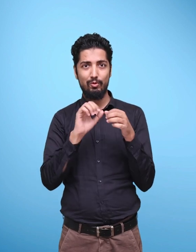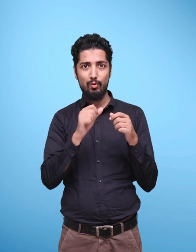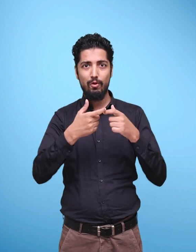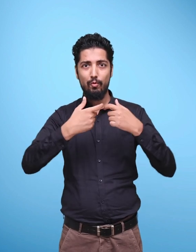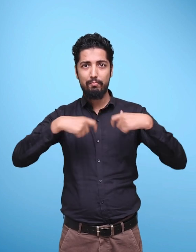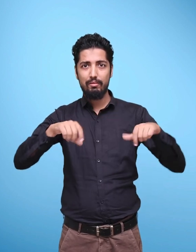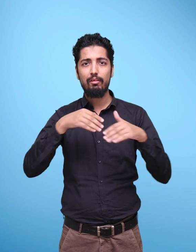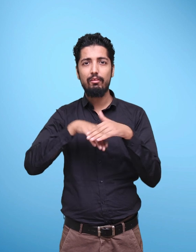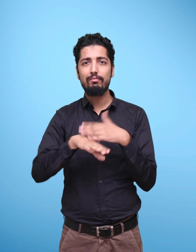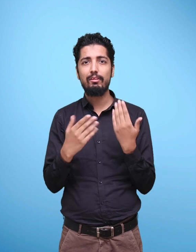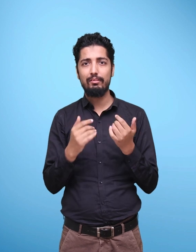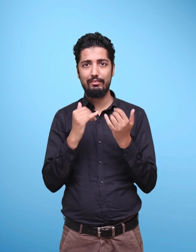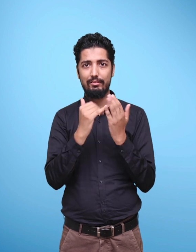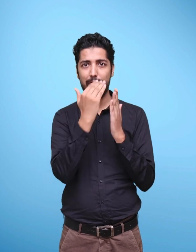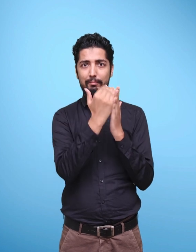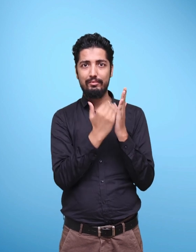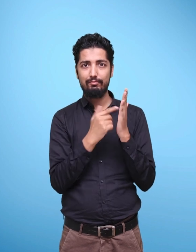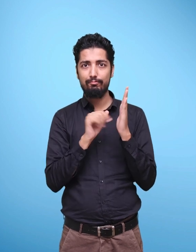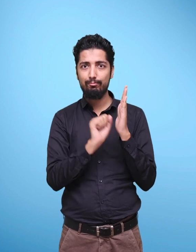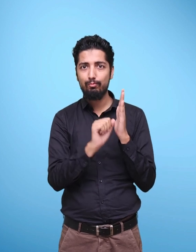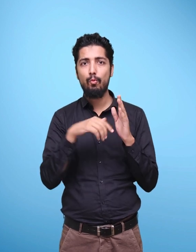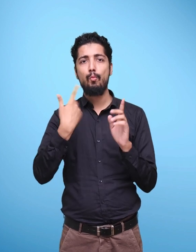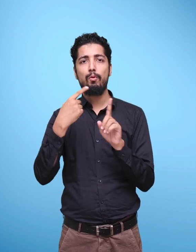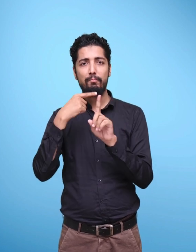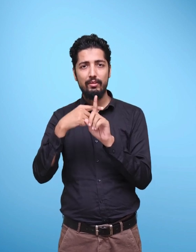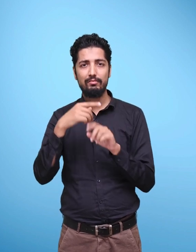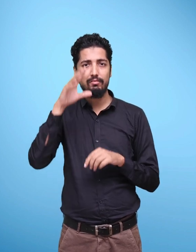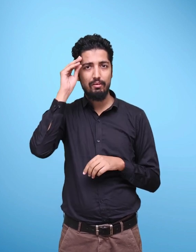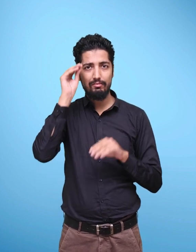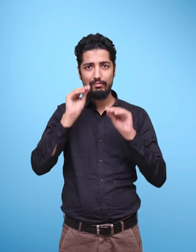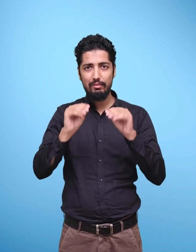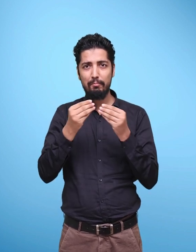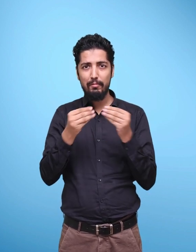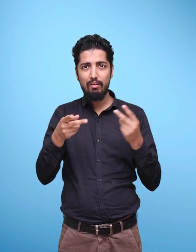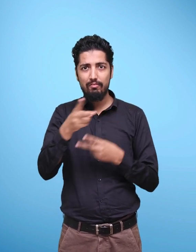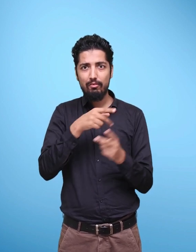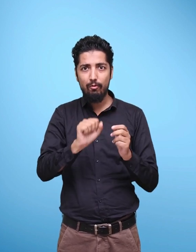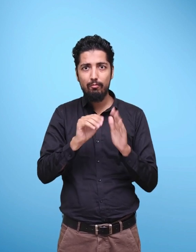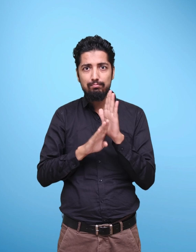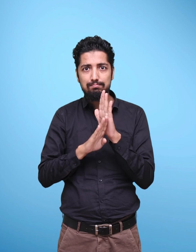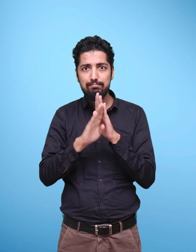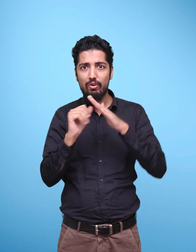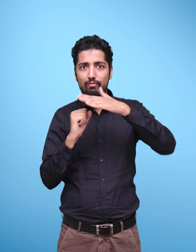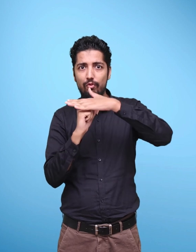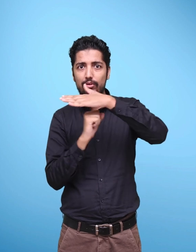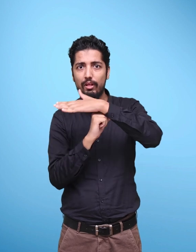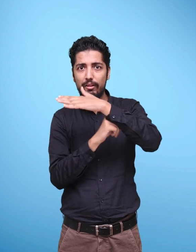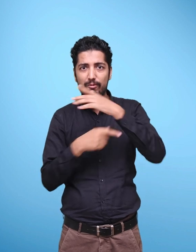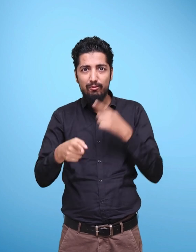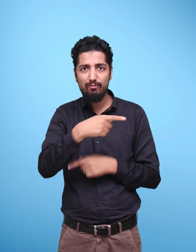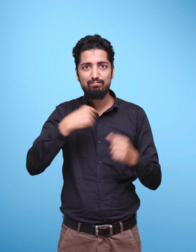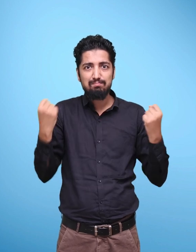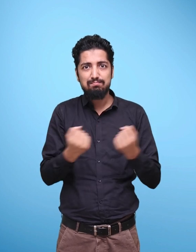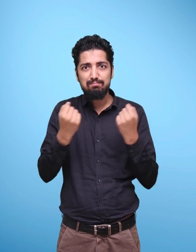NCRT appreciates the hard work done by the committee set up to develop the syllabus and learning teaching material